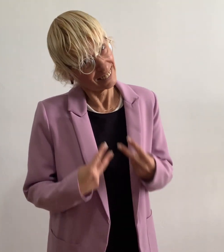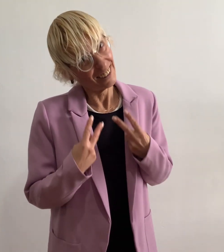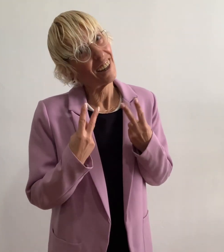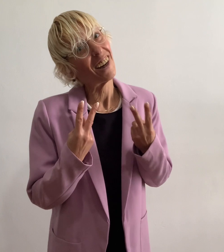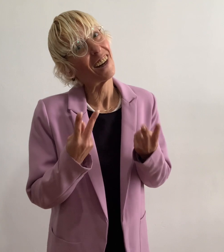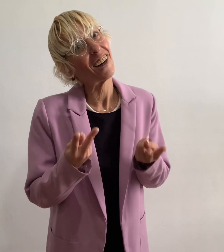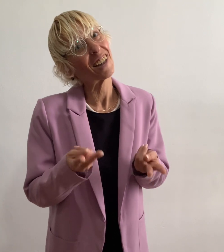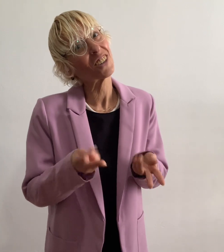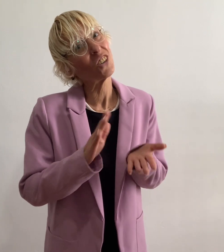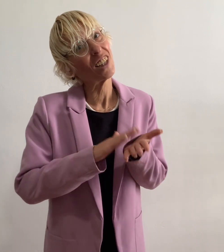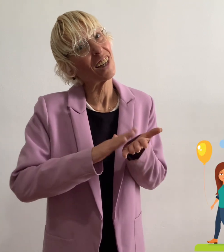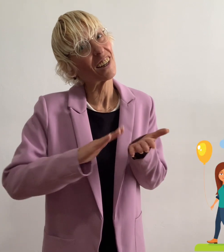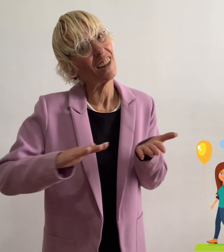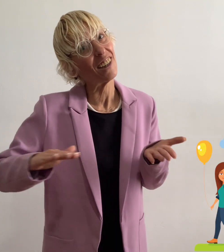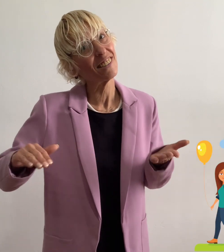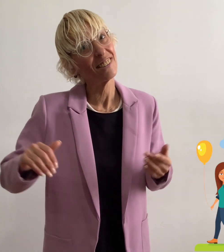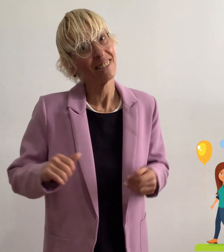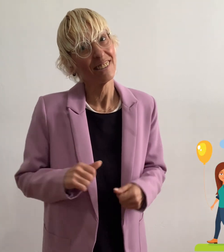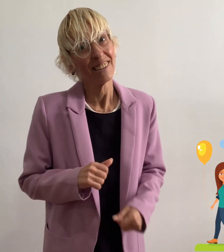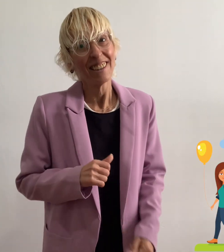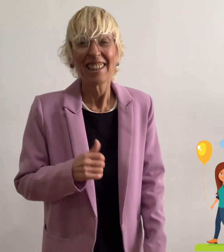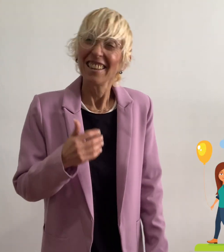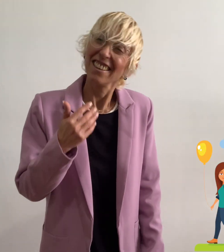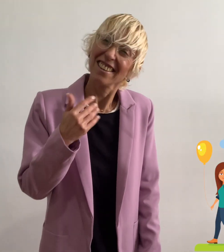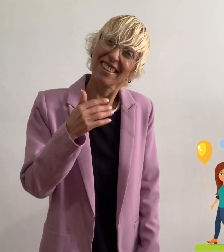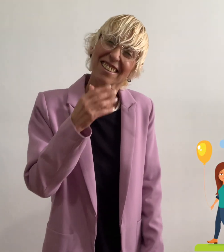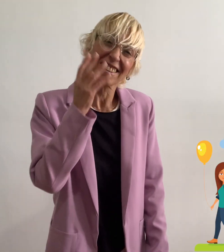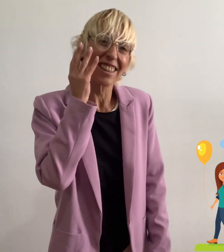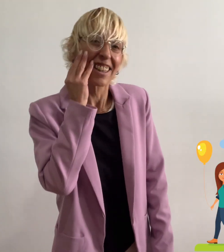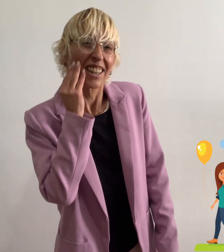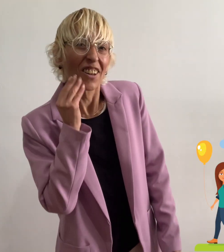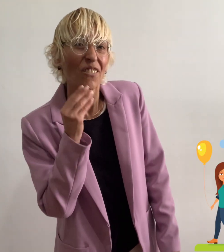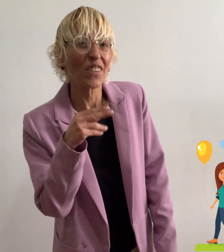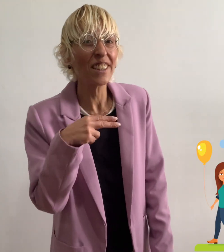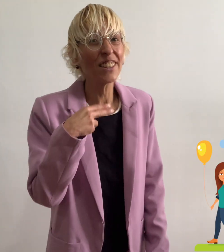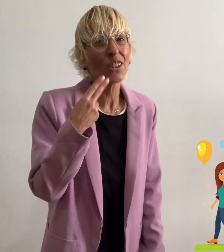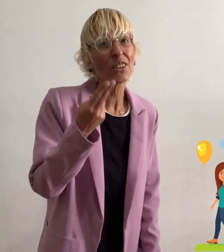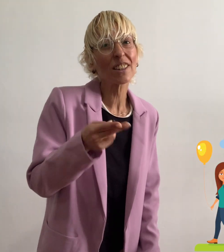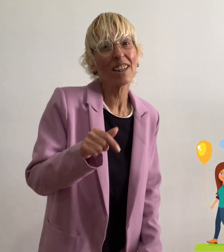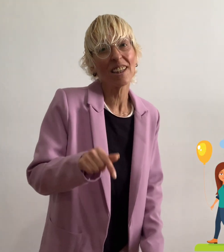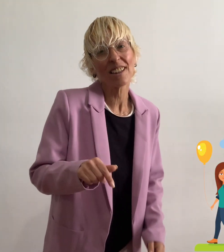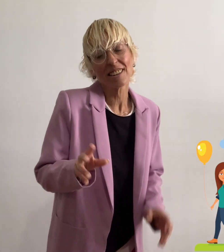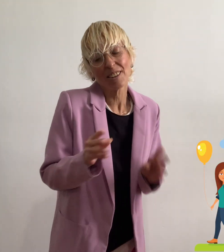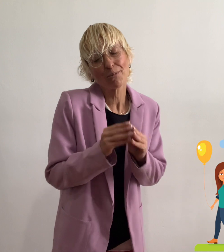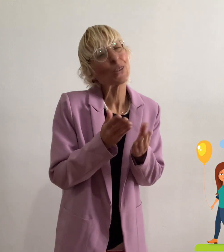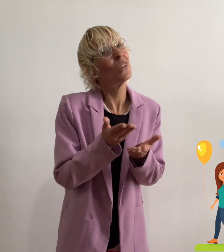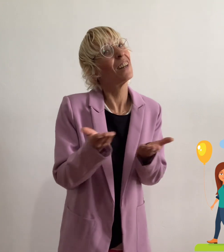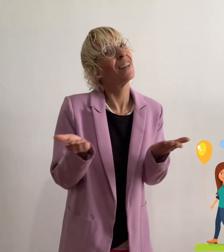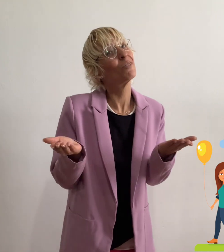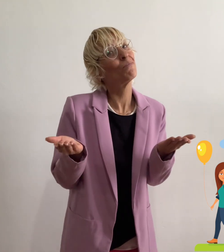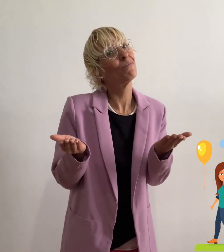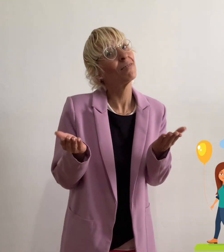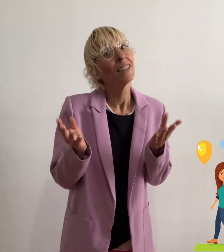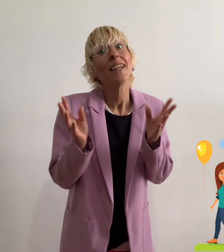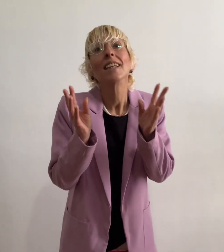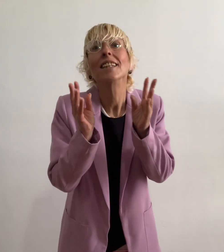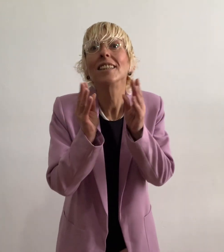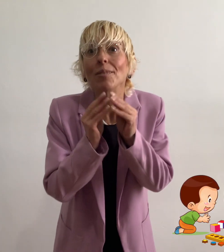חזרנו לגן איזה כיף להיות כאן עם כולם עם